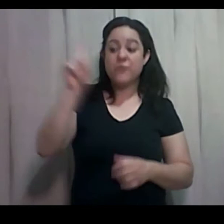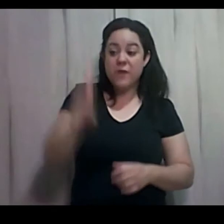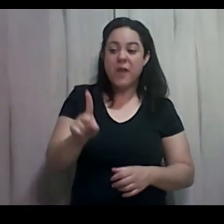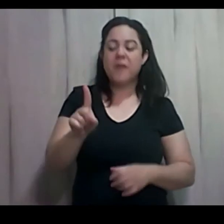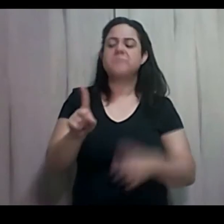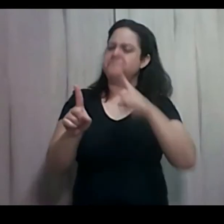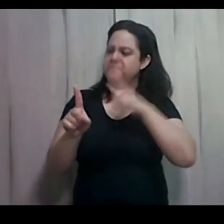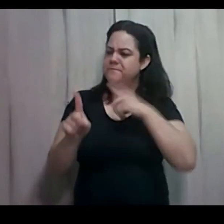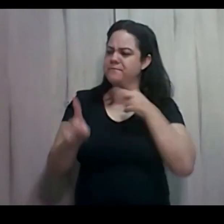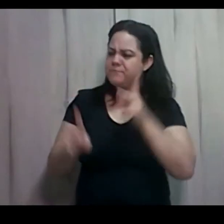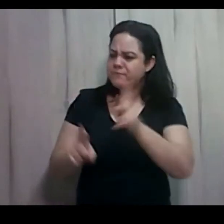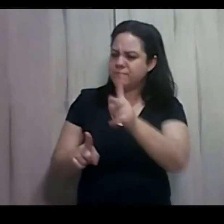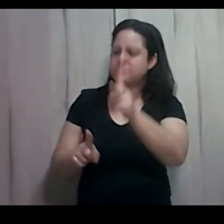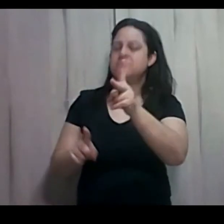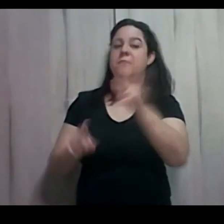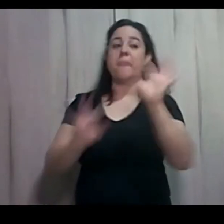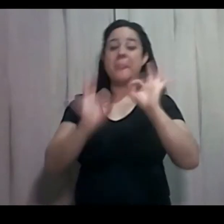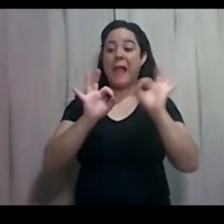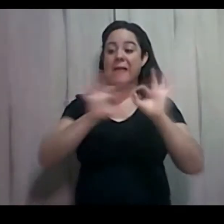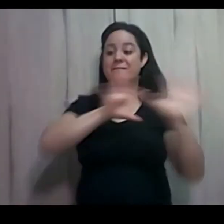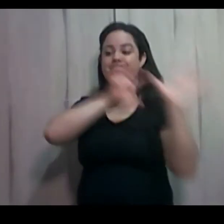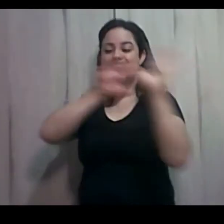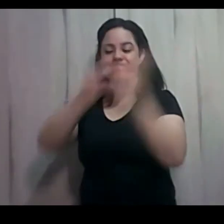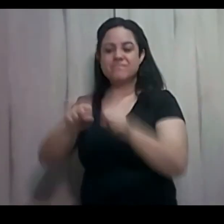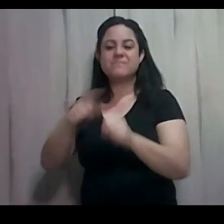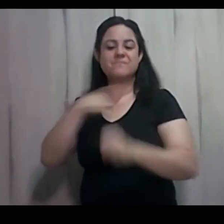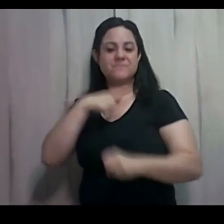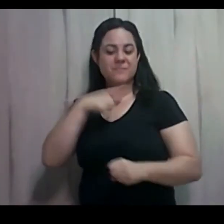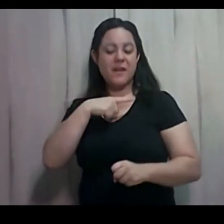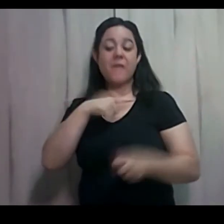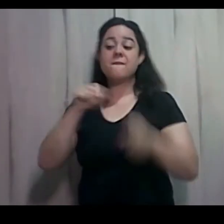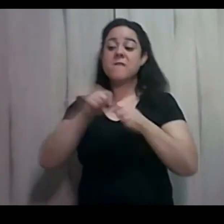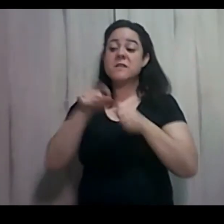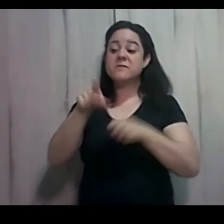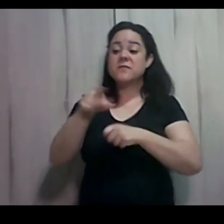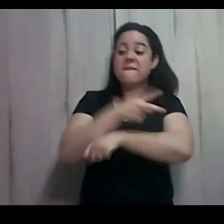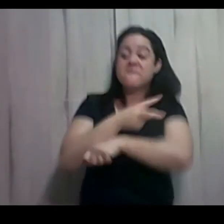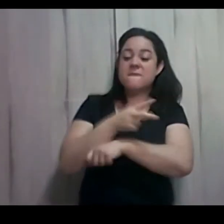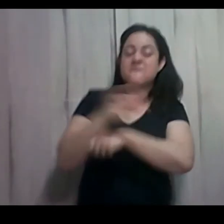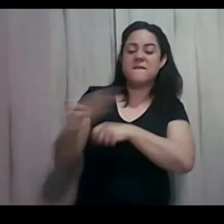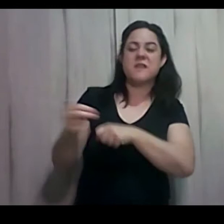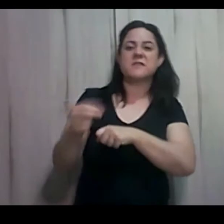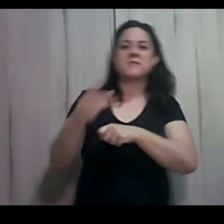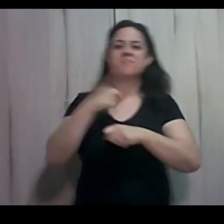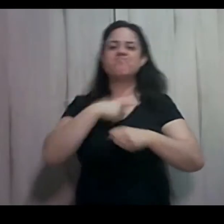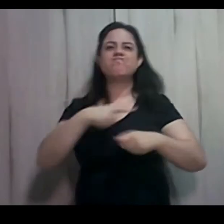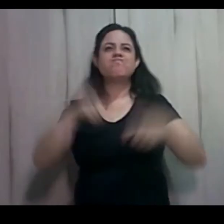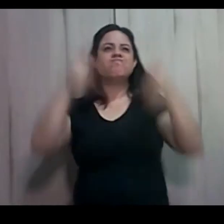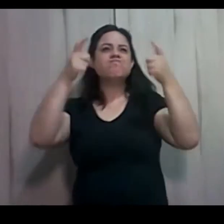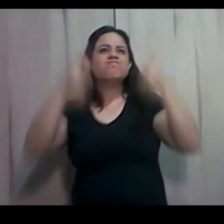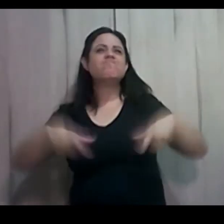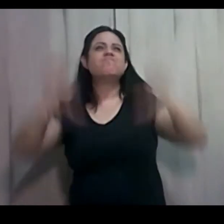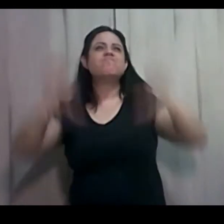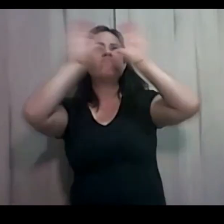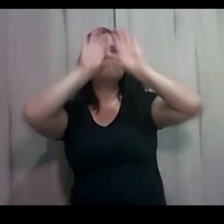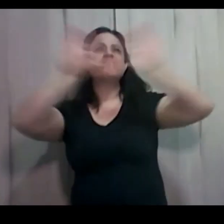ninguém tome a sua coroa. Farei do vencedor uma coluna no santuário do meu Deus. Dali jamais